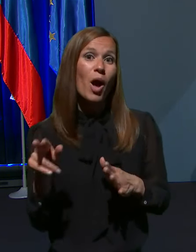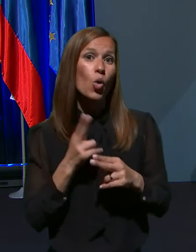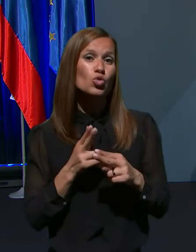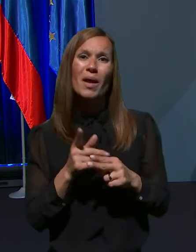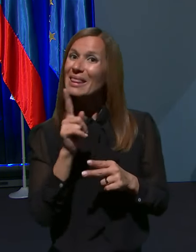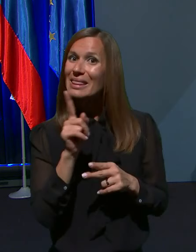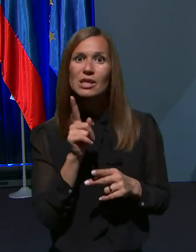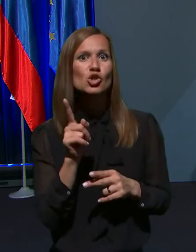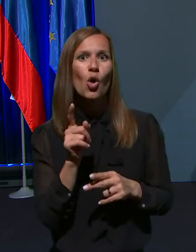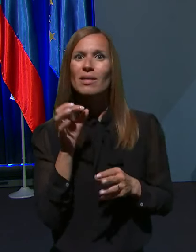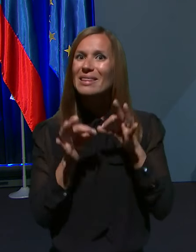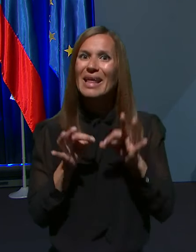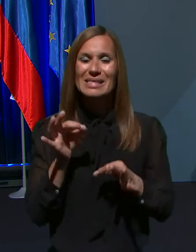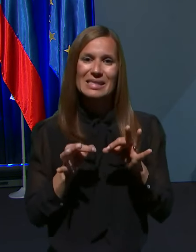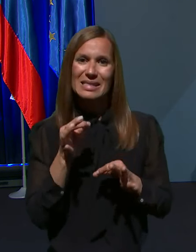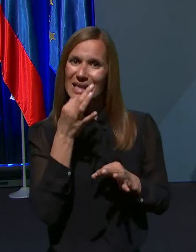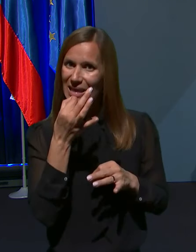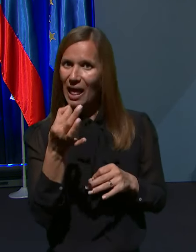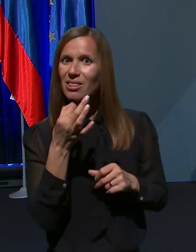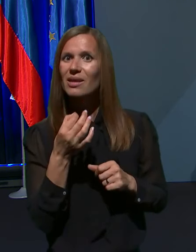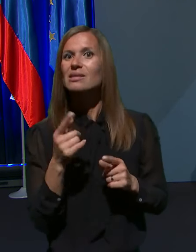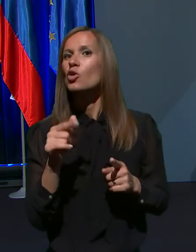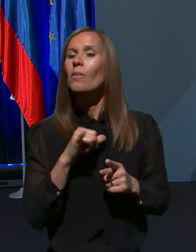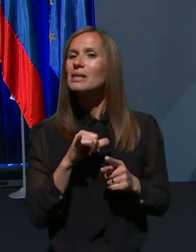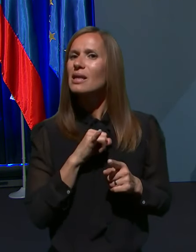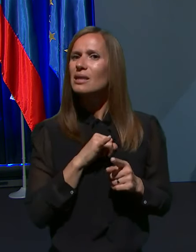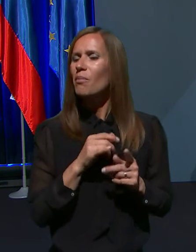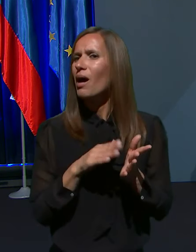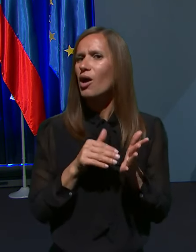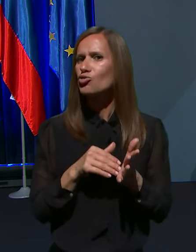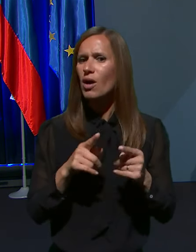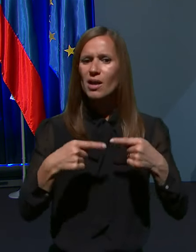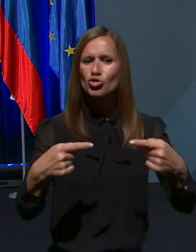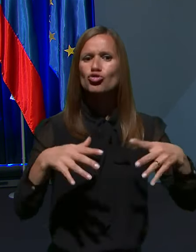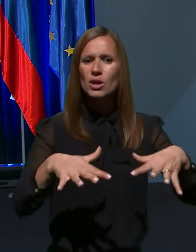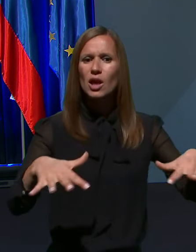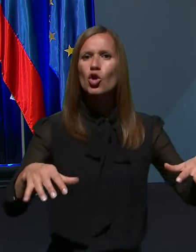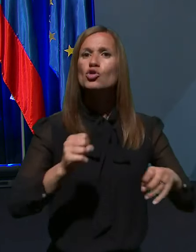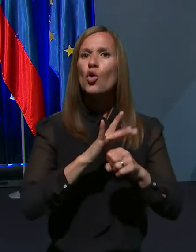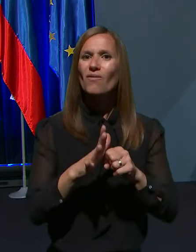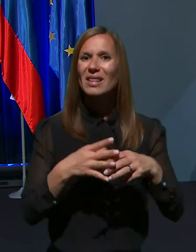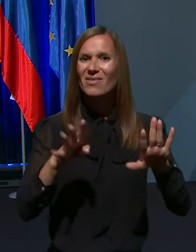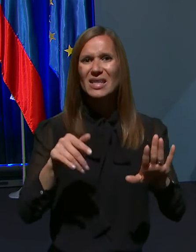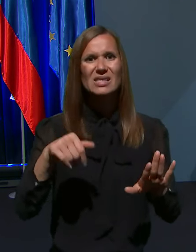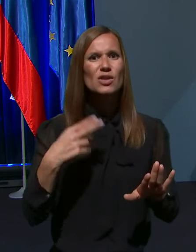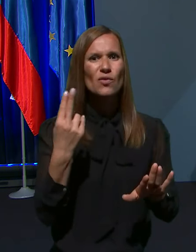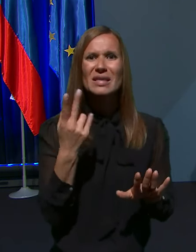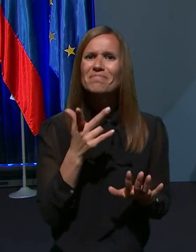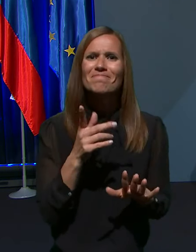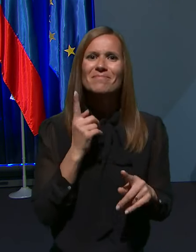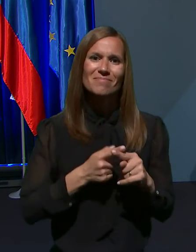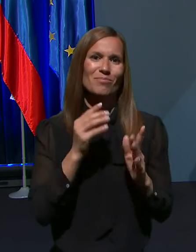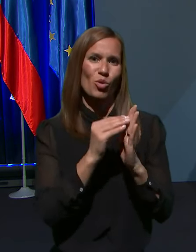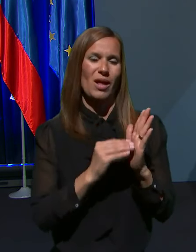vprašanje, kakšno je število okuženih in oziroma kakšna je razširenost virusa s COVID-19 v Sloveniji, nimamo. Zdaj, v zadnjih dneh so se pojavili